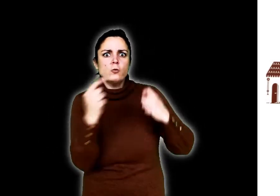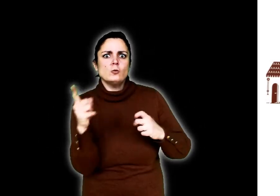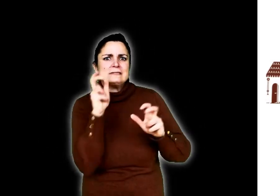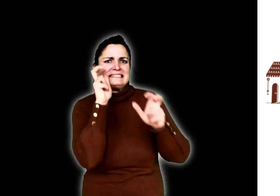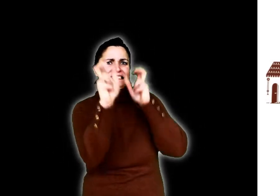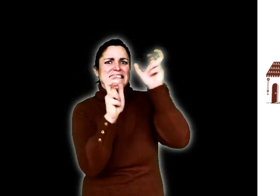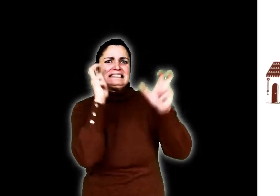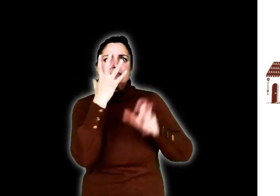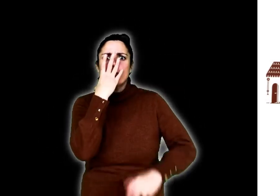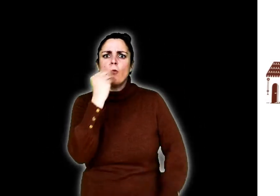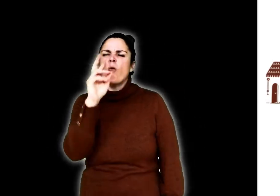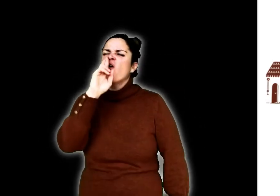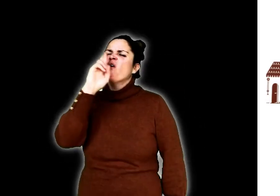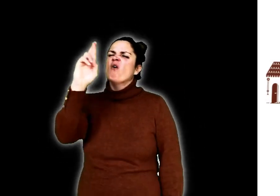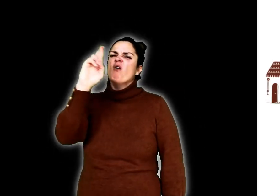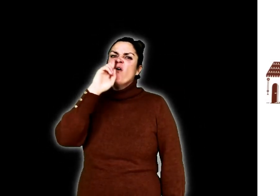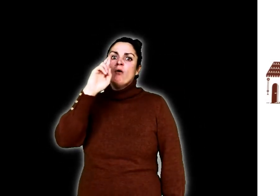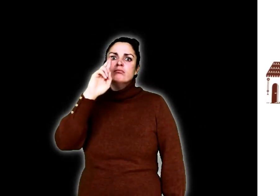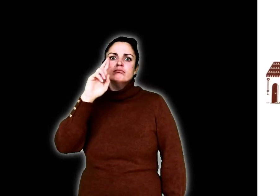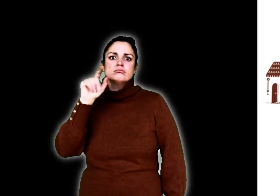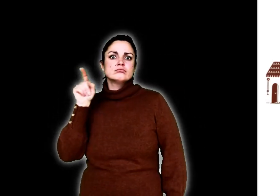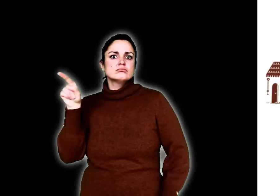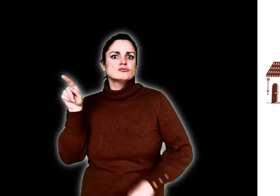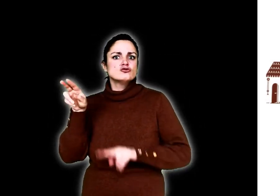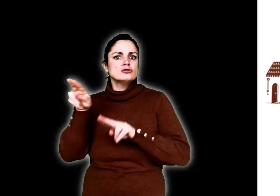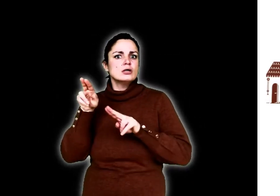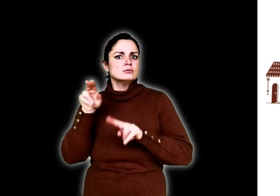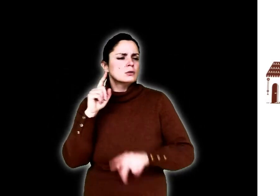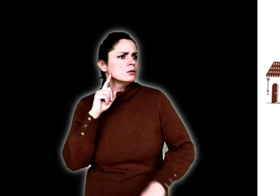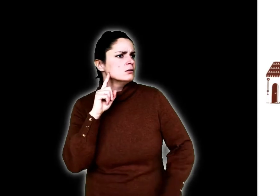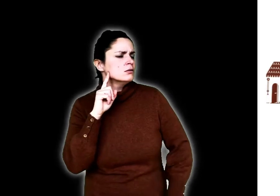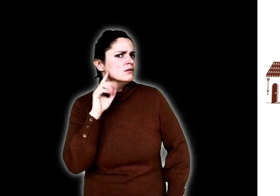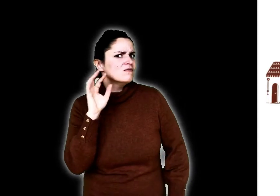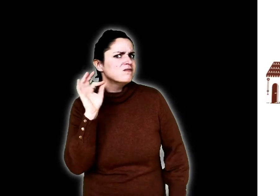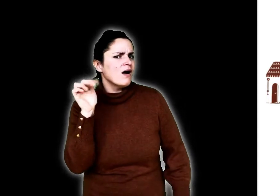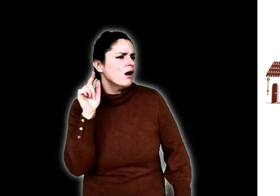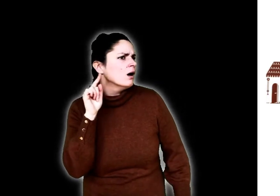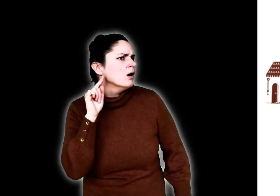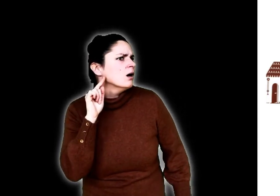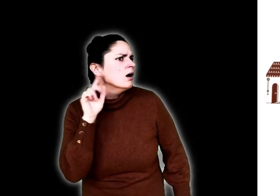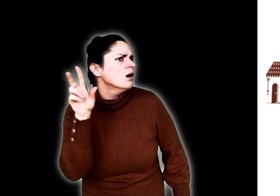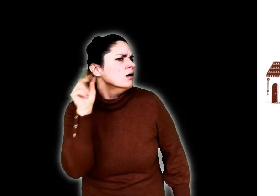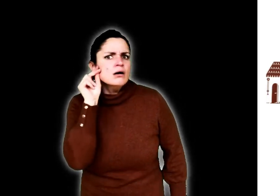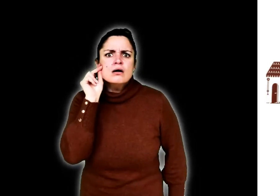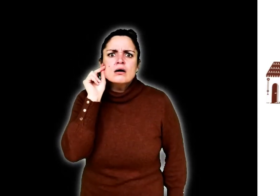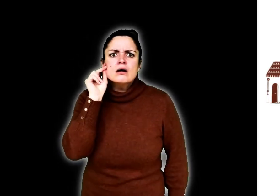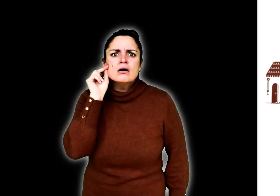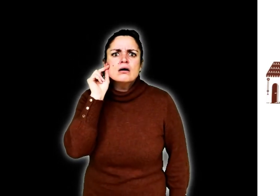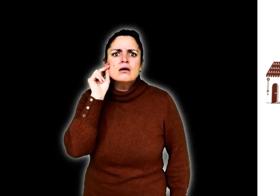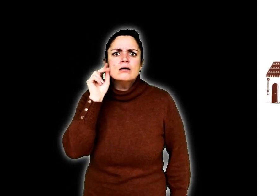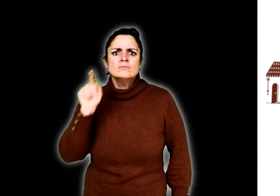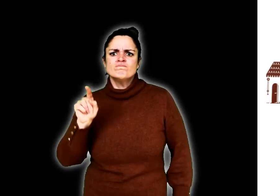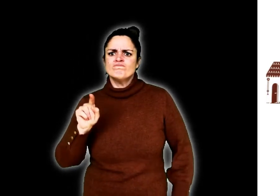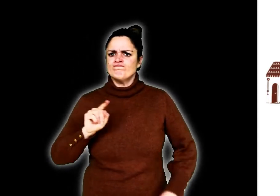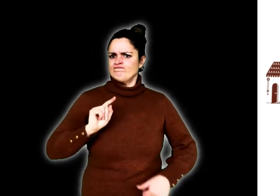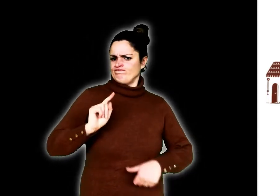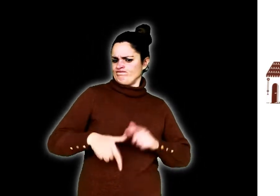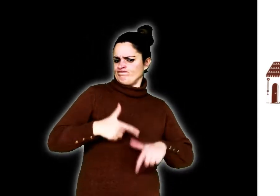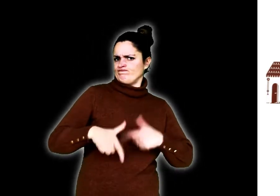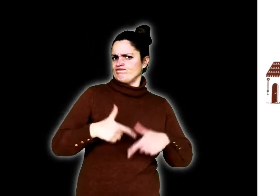Heureusement, un chasseur à l'ouïe fine entendit le petit chaperon rouge et les ronflements du loup.